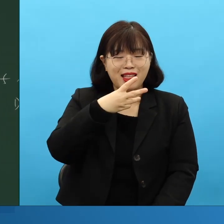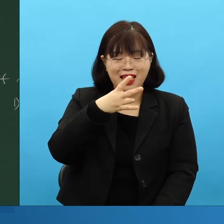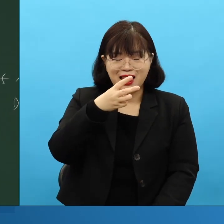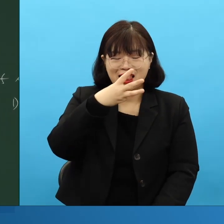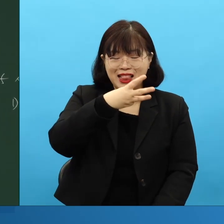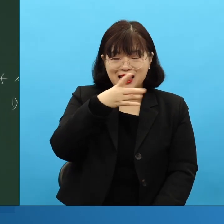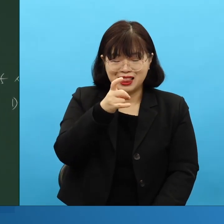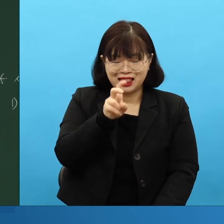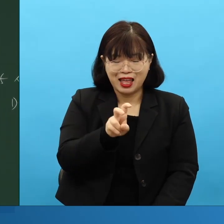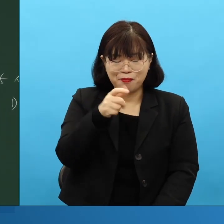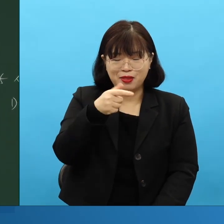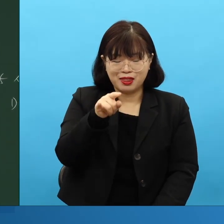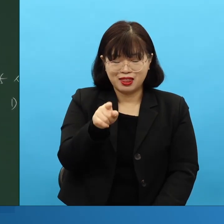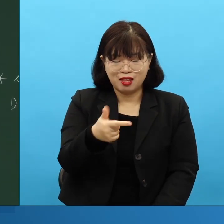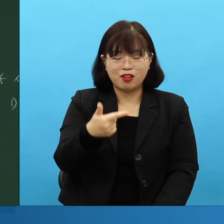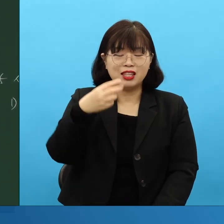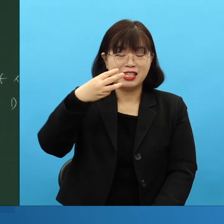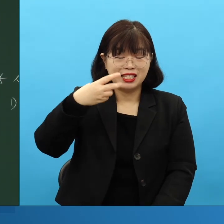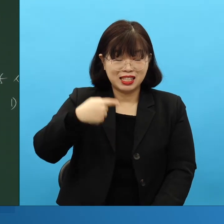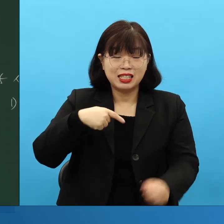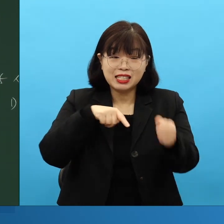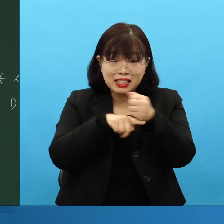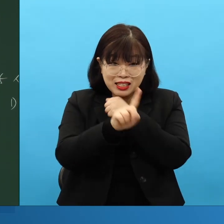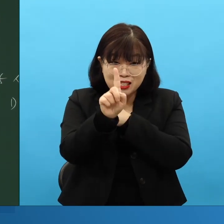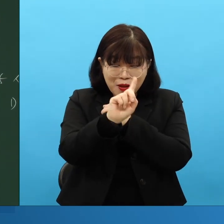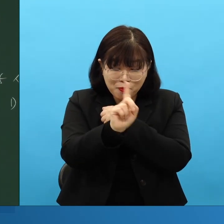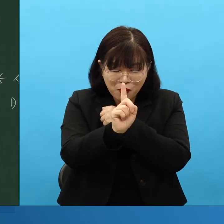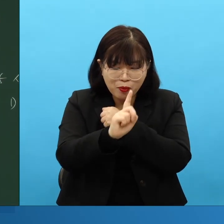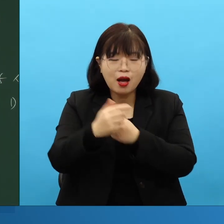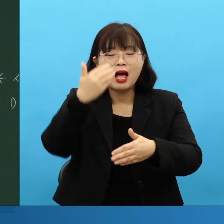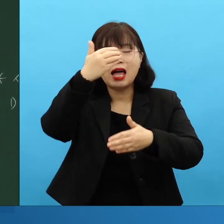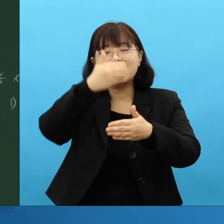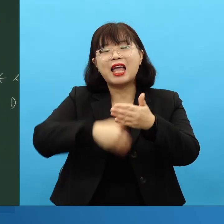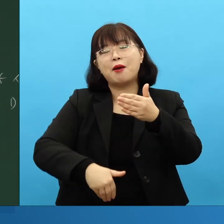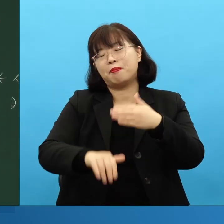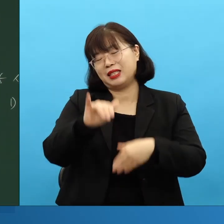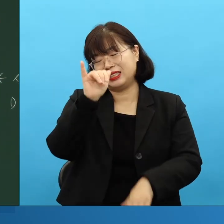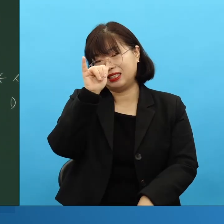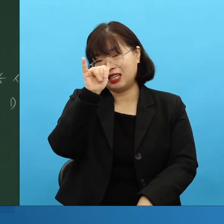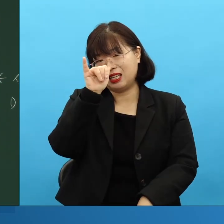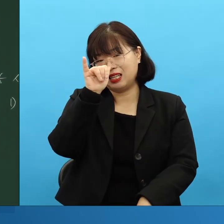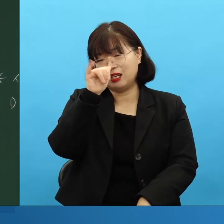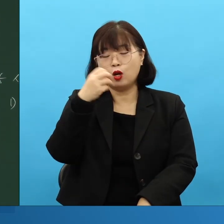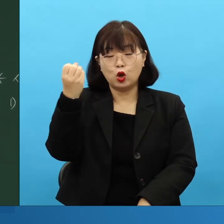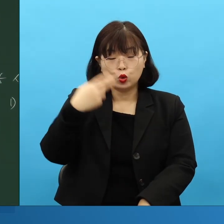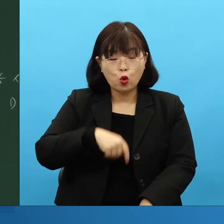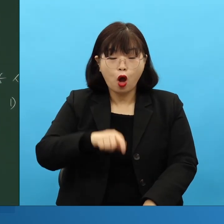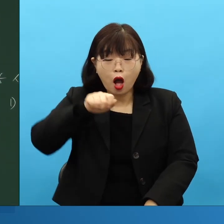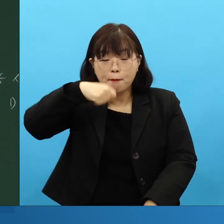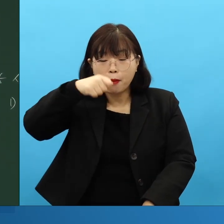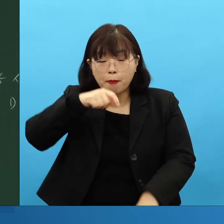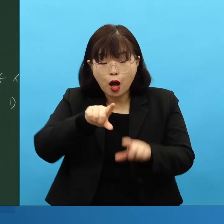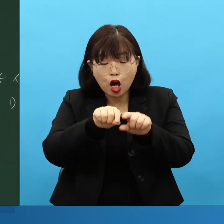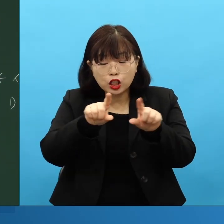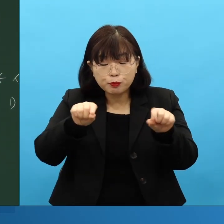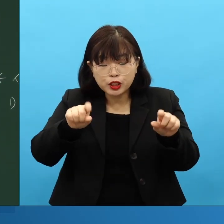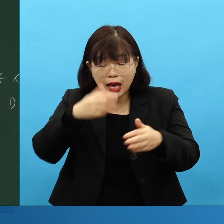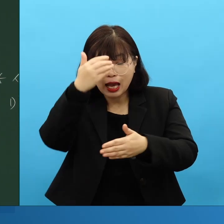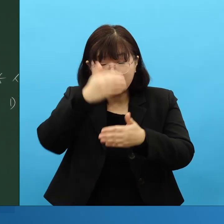단어입니다. It could be the remaining food that we have eaten. 따로, 그 가시 또, 보존되어 있는 것보다도 remnant 단어입니다. And this could be